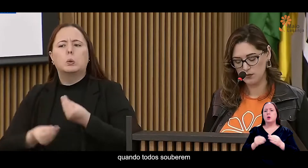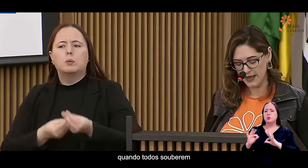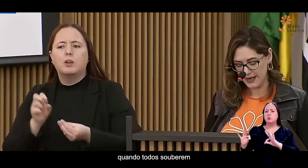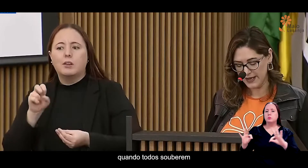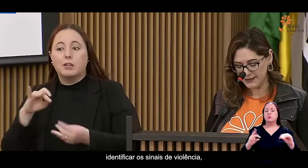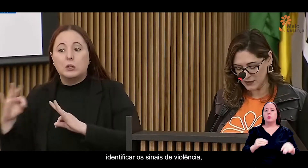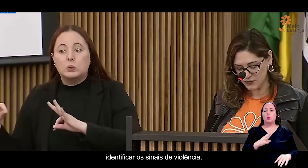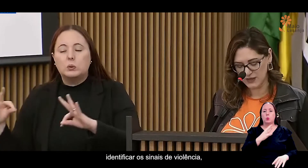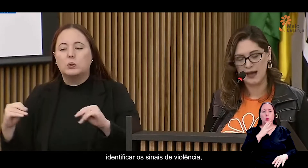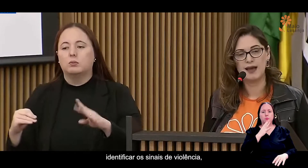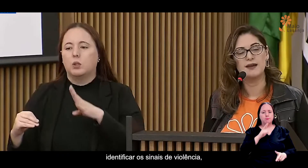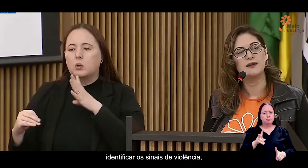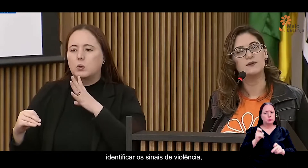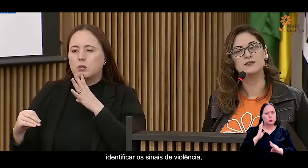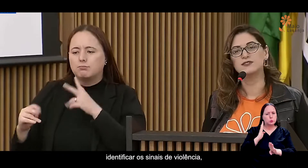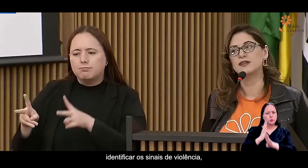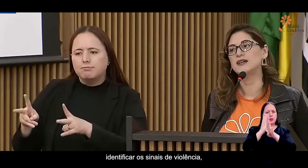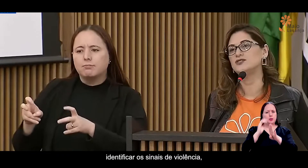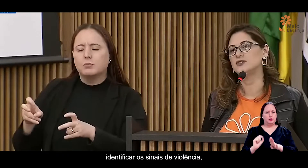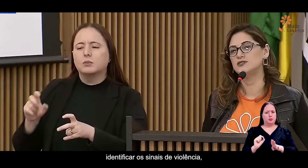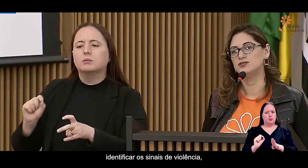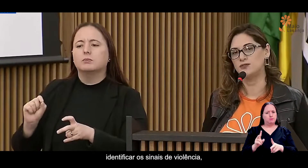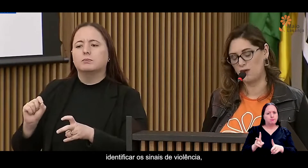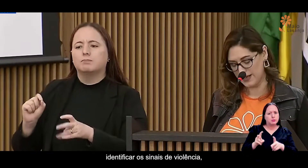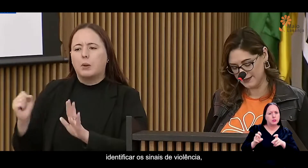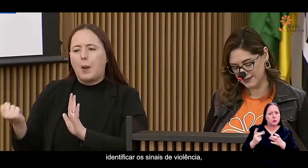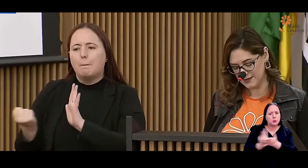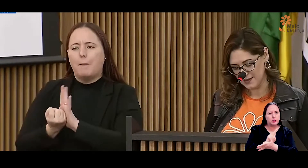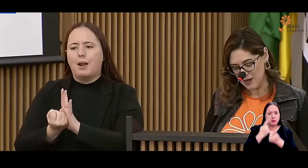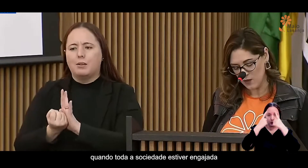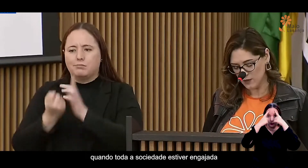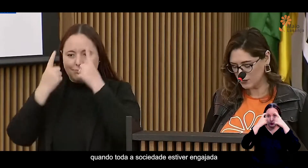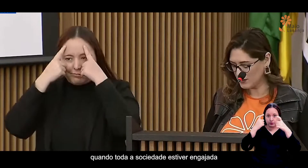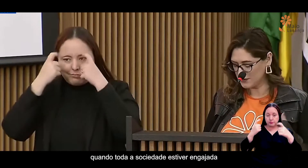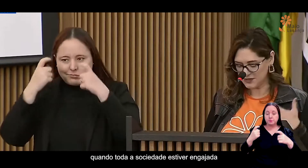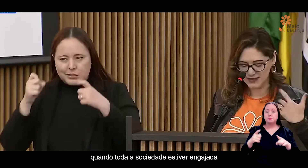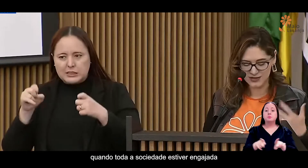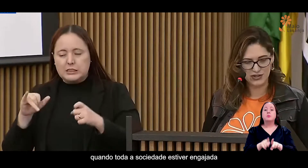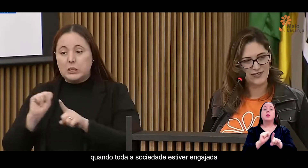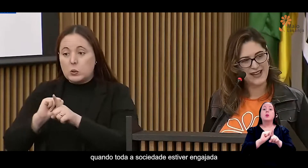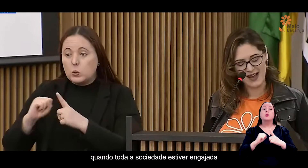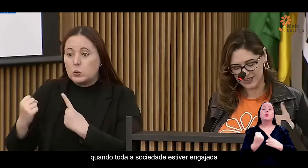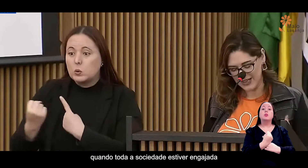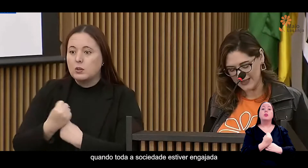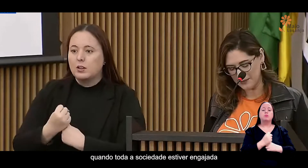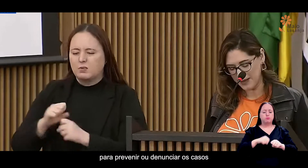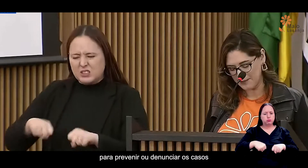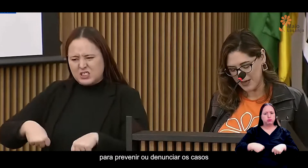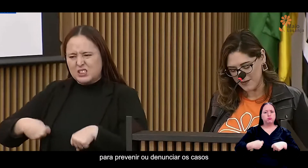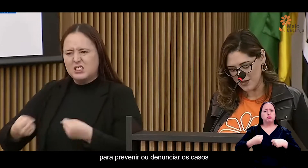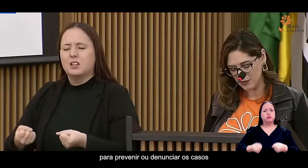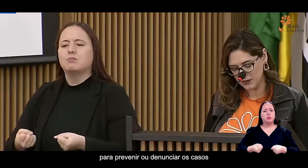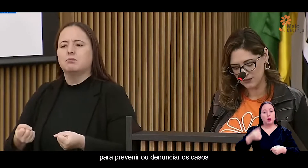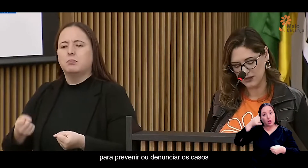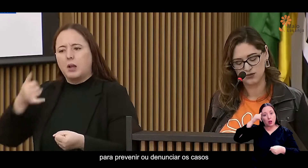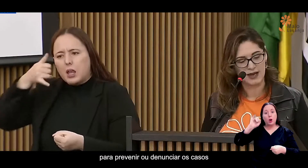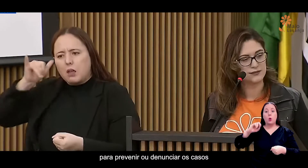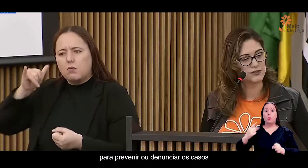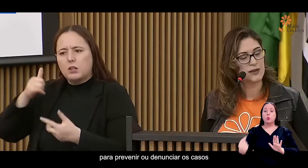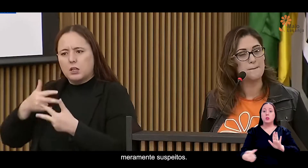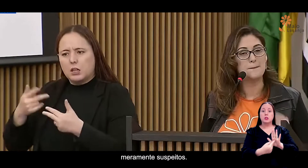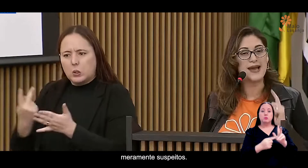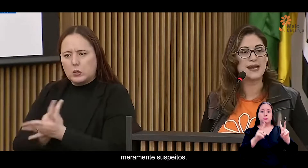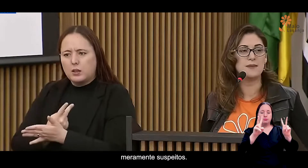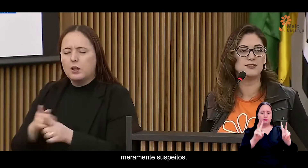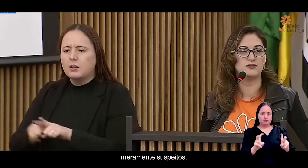todos souberem identificar os sinais de violência, quando toda a sociedade estiver engajada para prevenir ou denunciar os